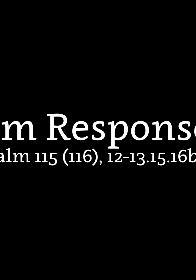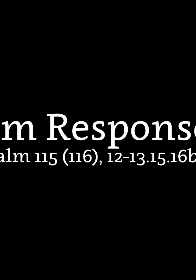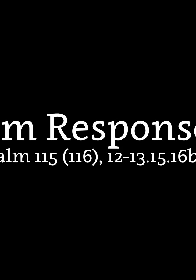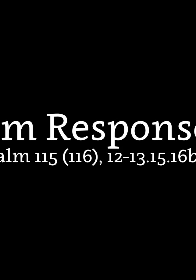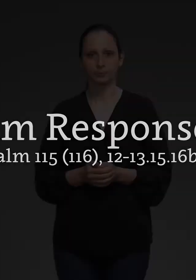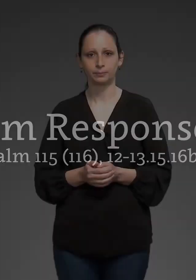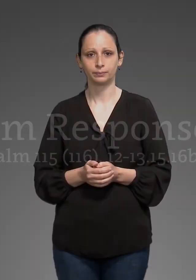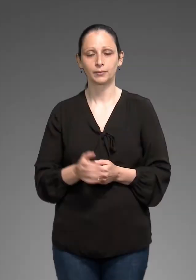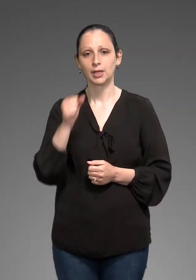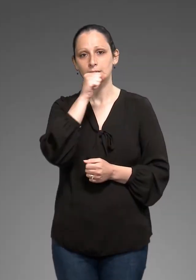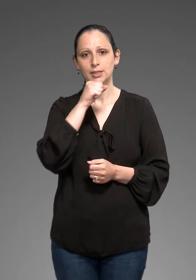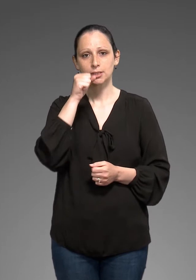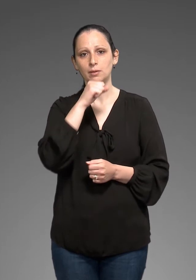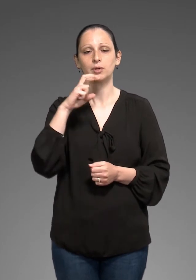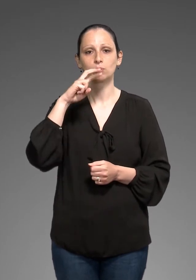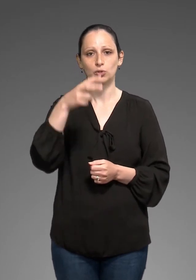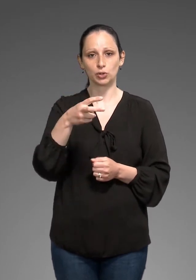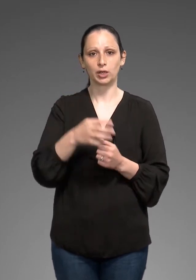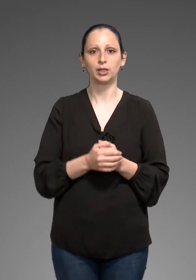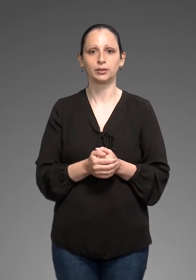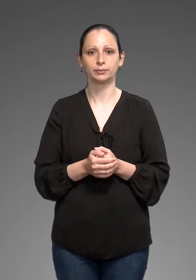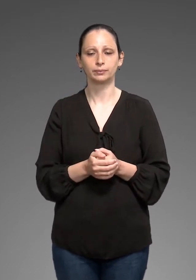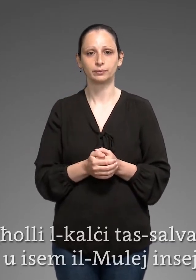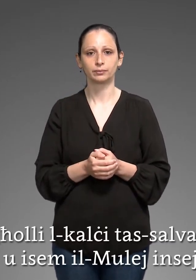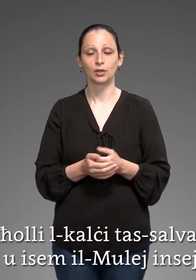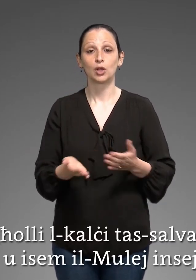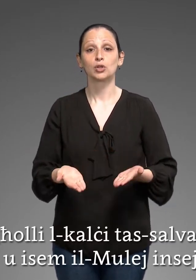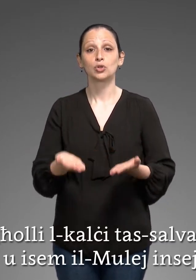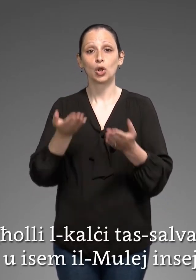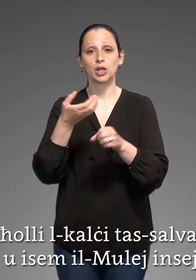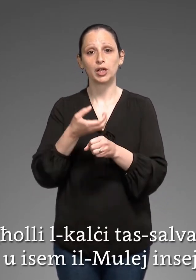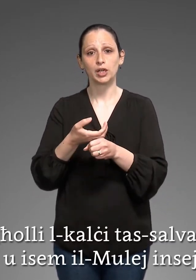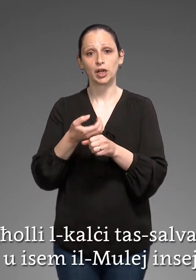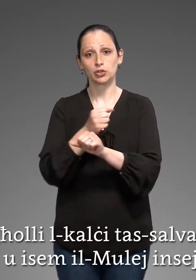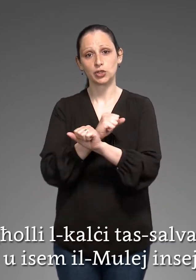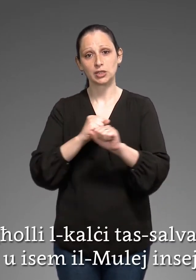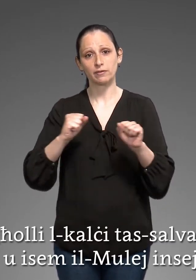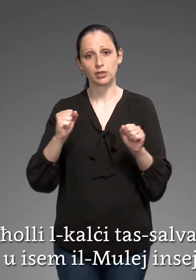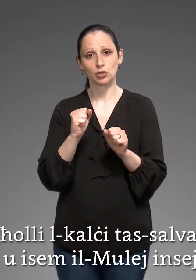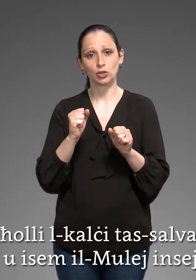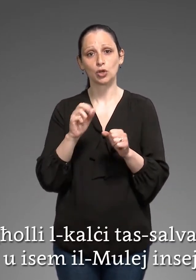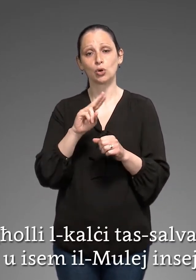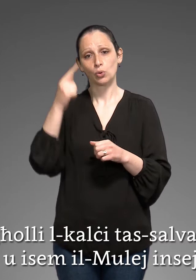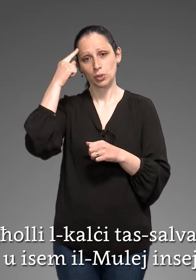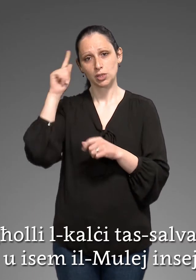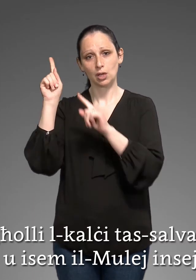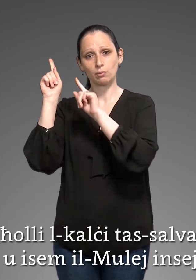San responsoriali Noll il-kalċi ta' salvazzjoni U jisim il-mulej in